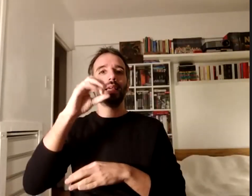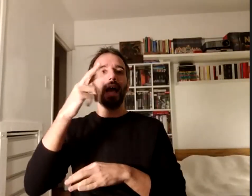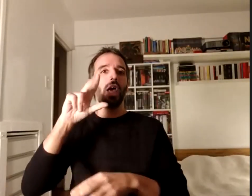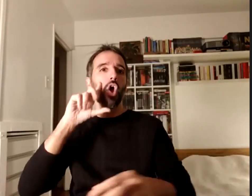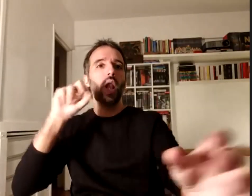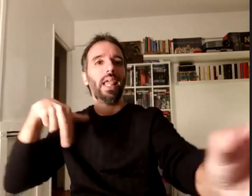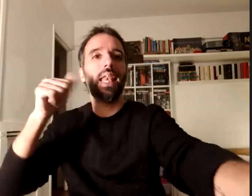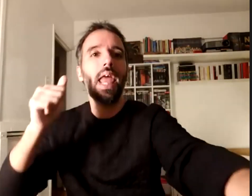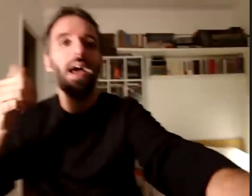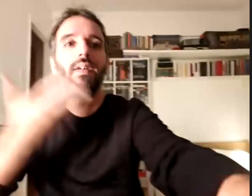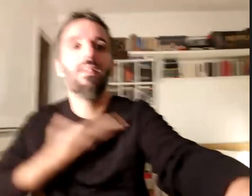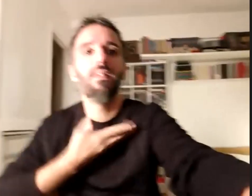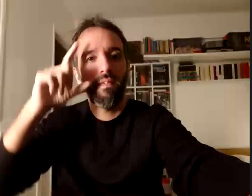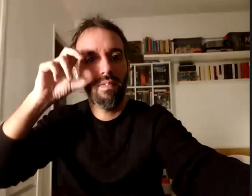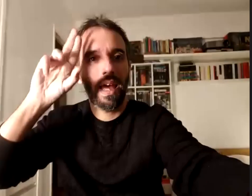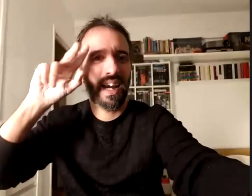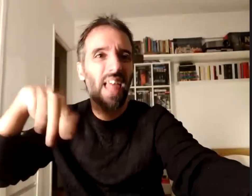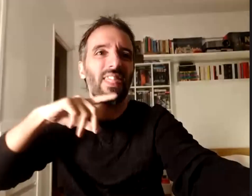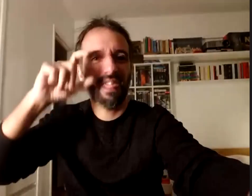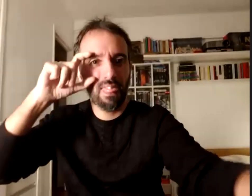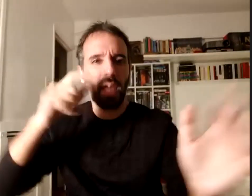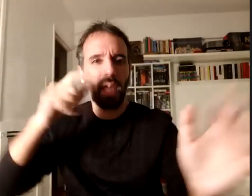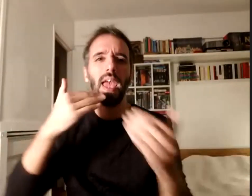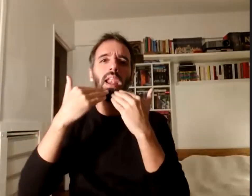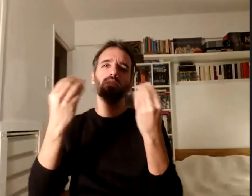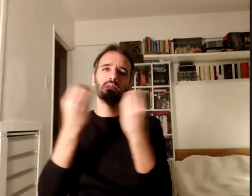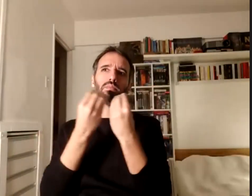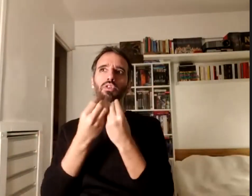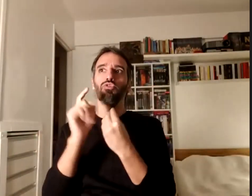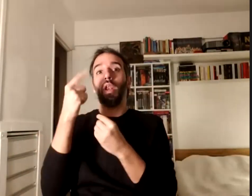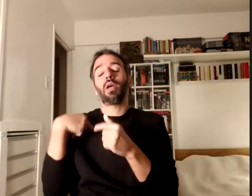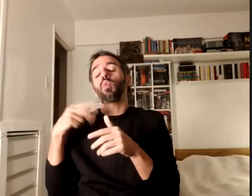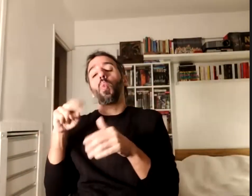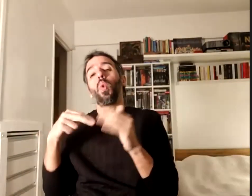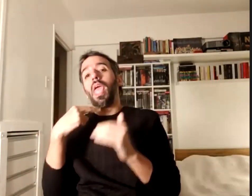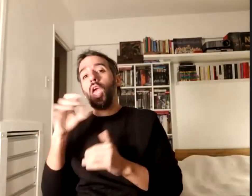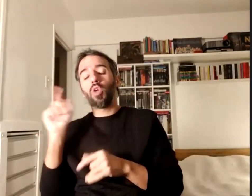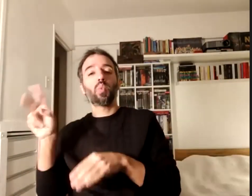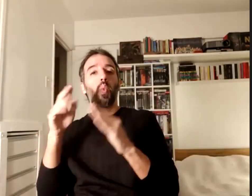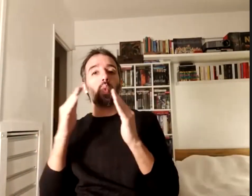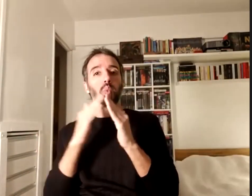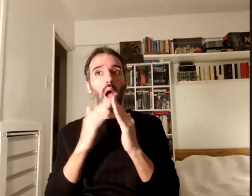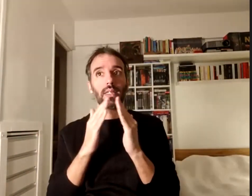agradecemos muy especialmente porque está sola con su hijito en su casa entonces es algo difícil